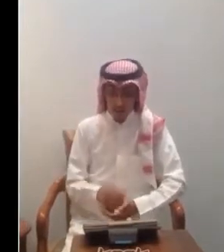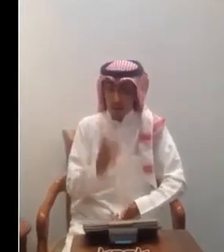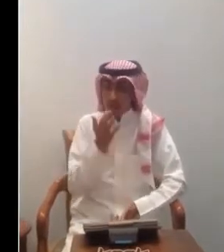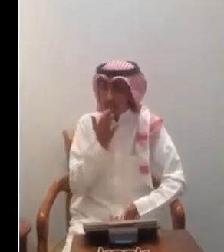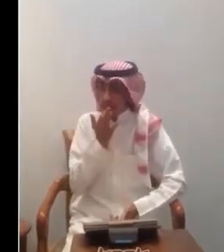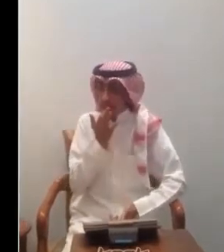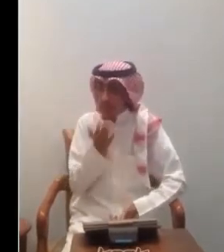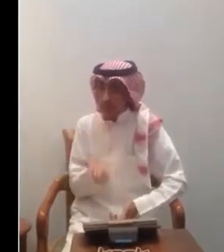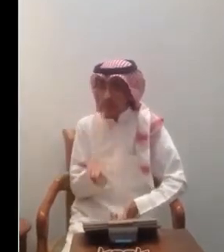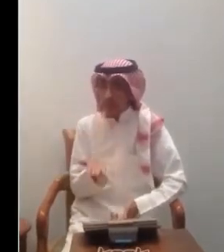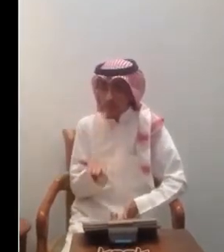سهل